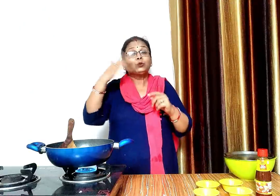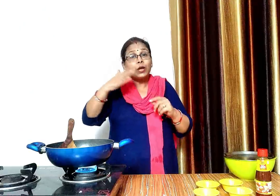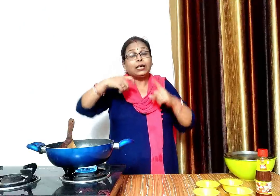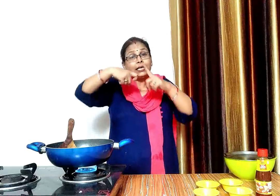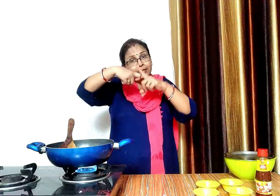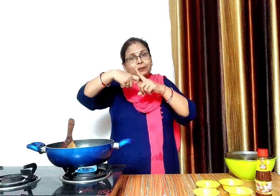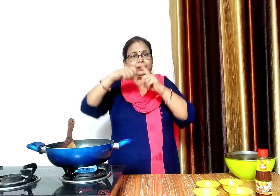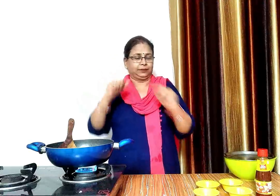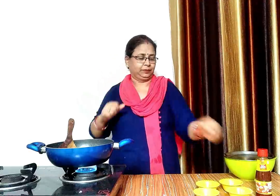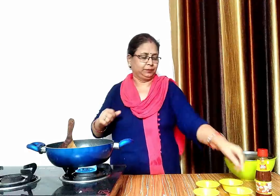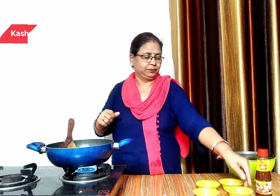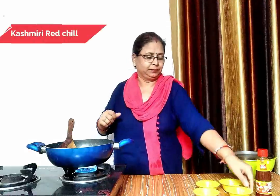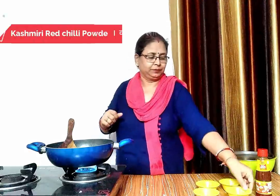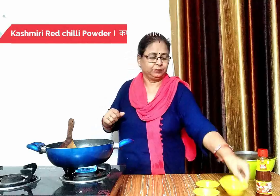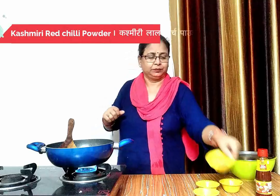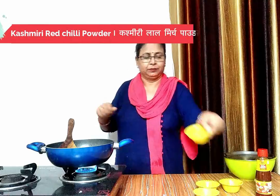एक चमच कश्मीरी लालमिर्ष पाउडर